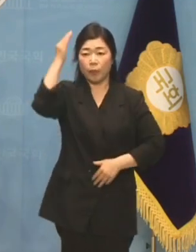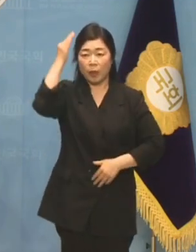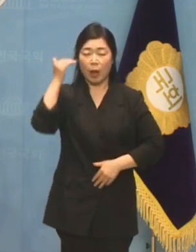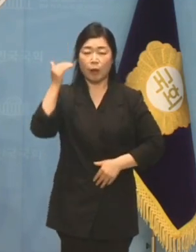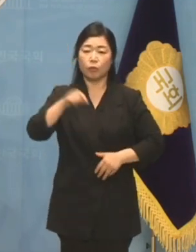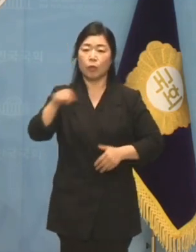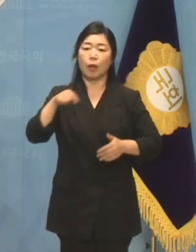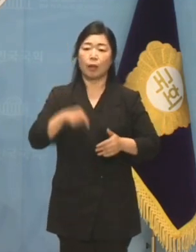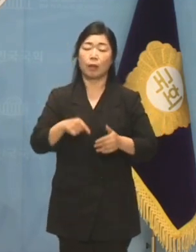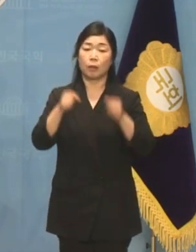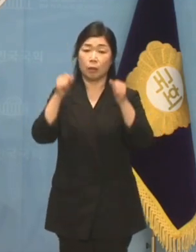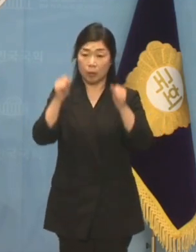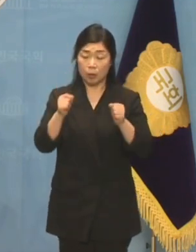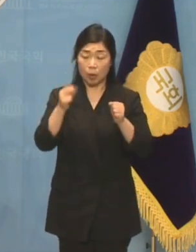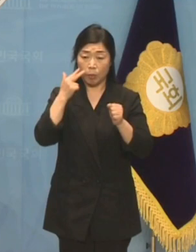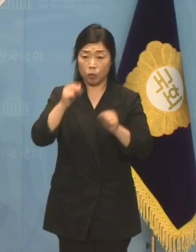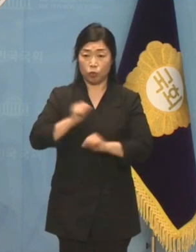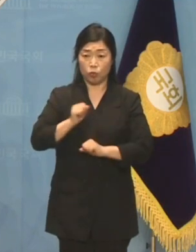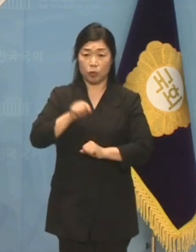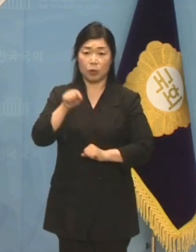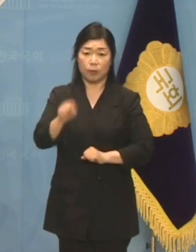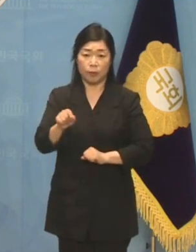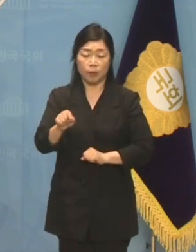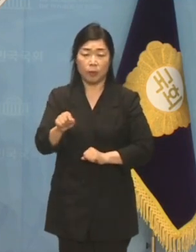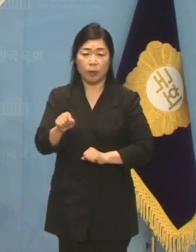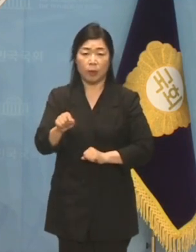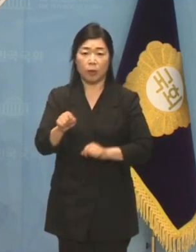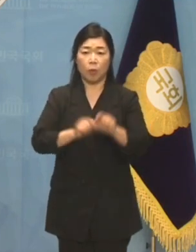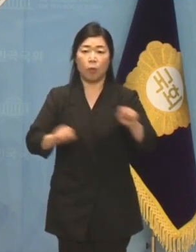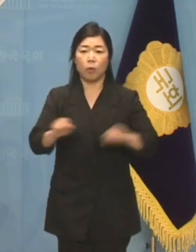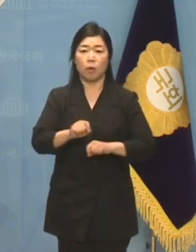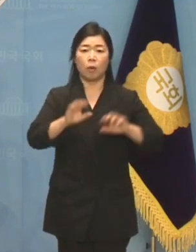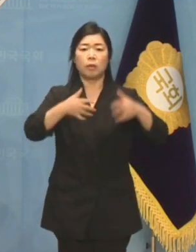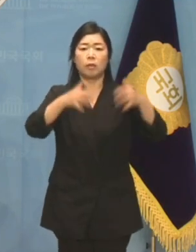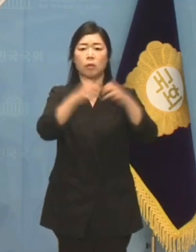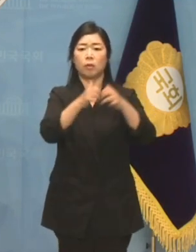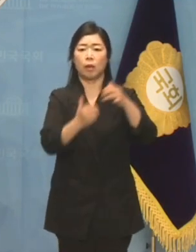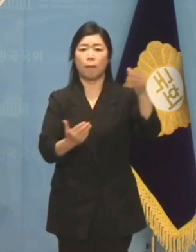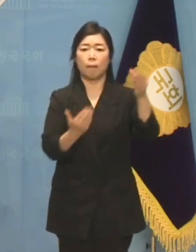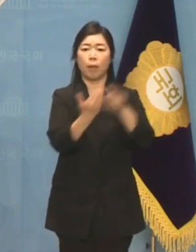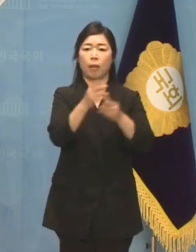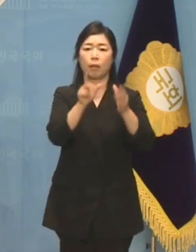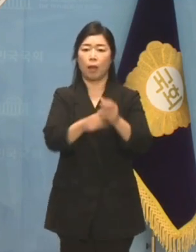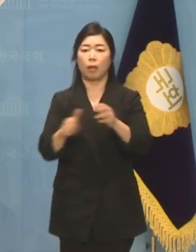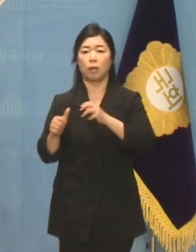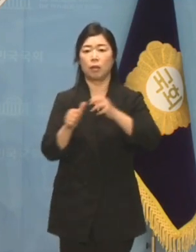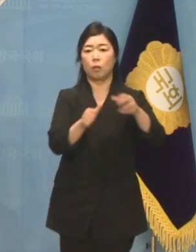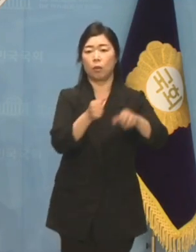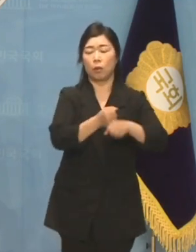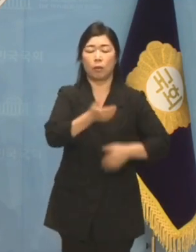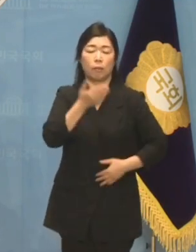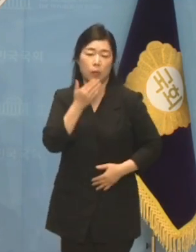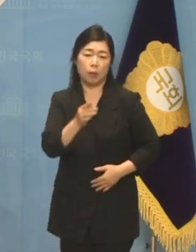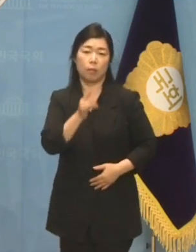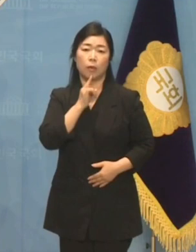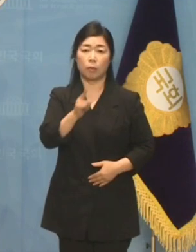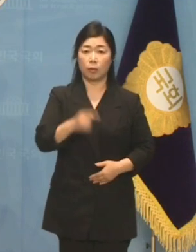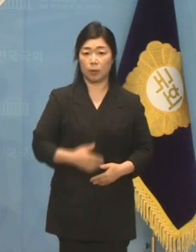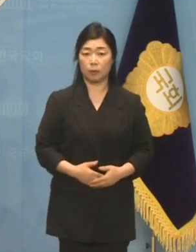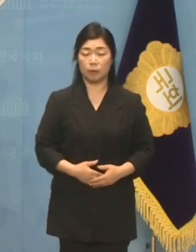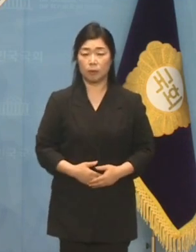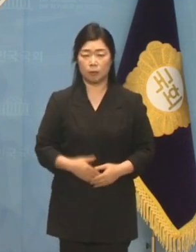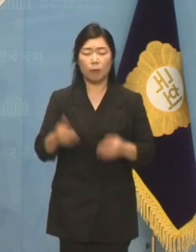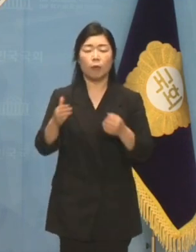전초기지로 쓰일 수 있다는 황당한 개변까지 동원하고 있으니 틈만 나면 국민들을 현혹하고